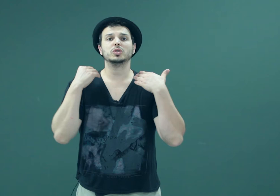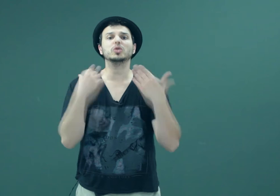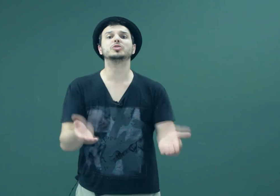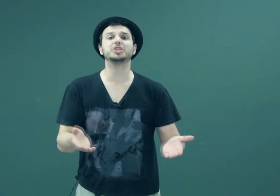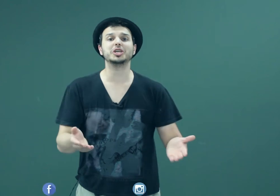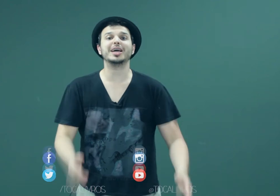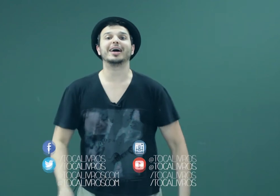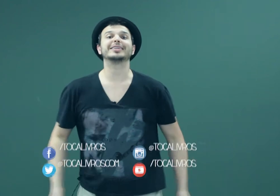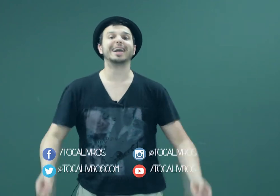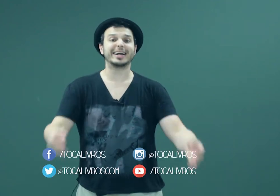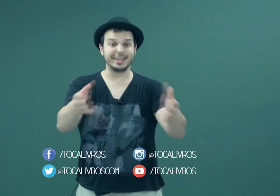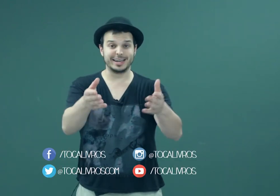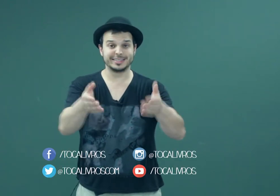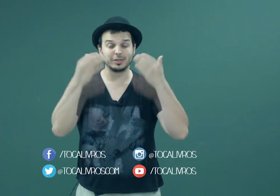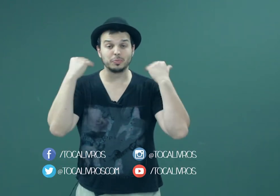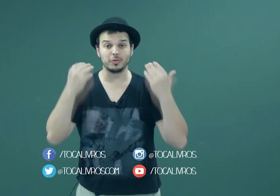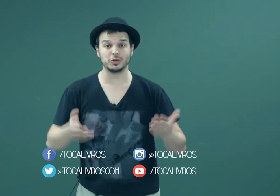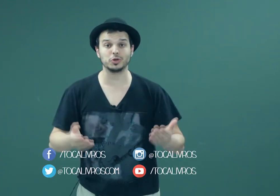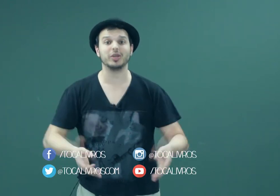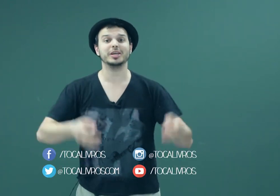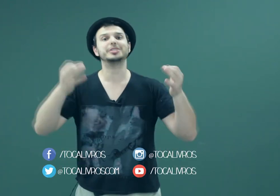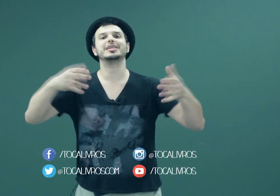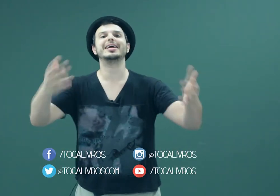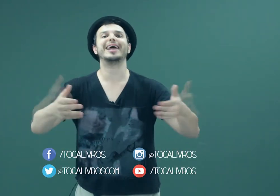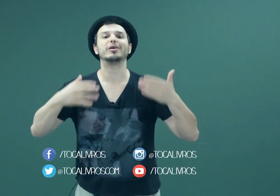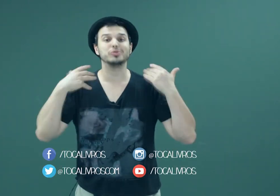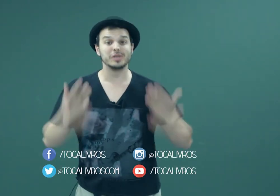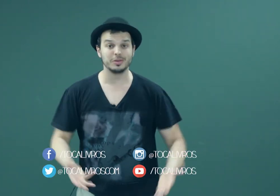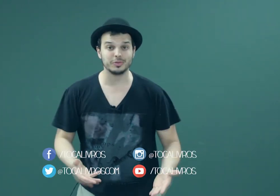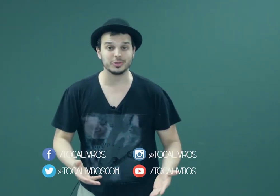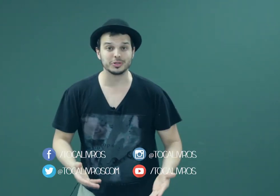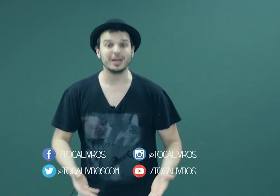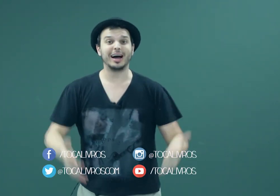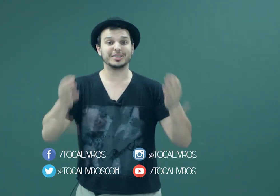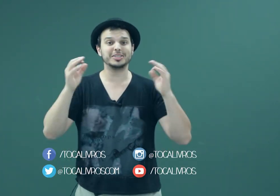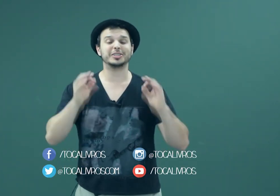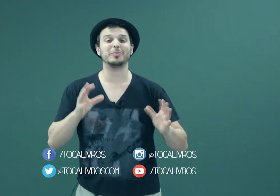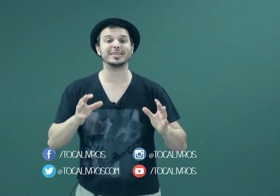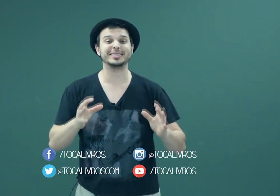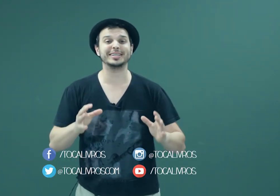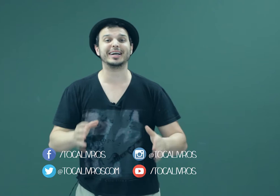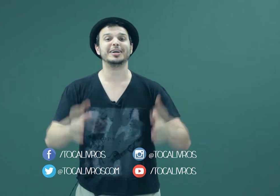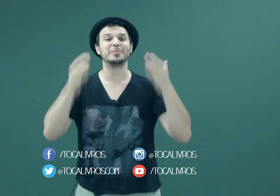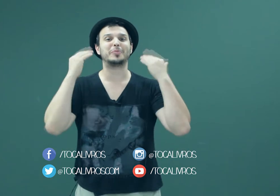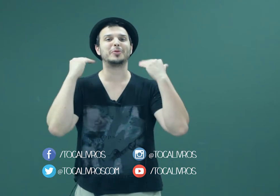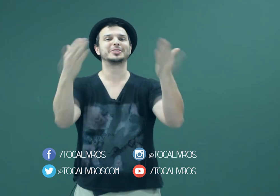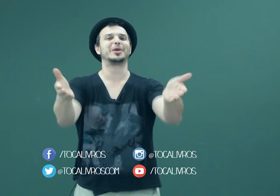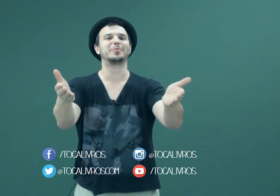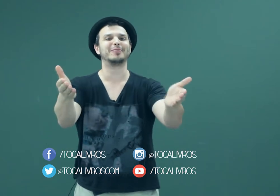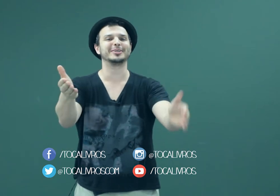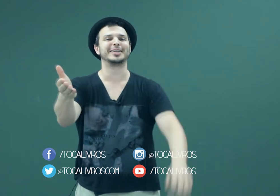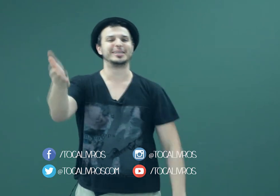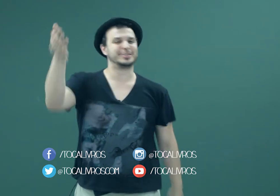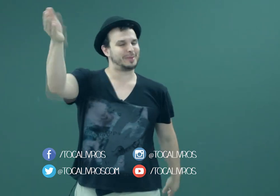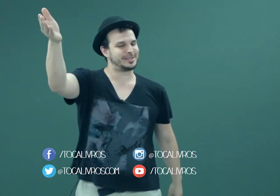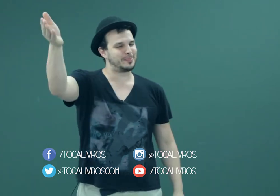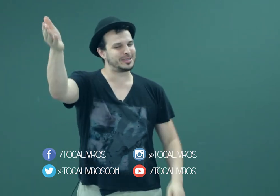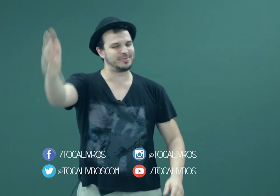No dia da criança, do professor e de ler audiolivros, a gente tem uma dica e uma promoção pra vocês, mas depois da